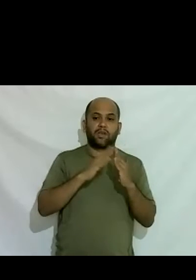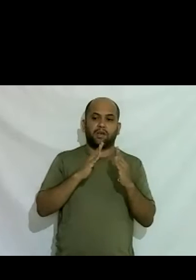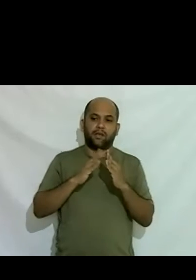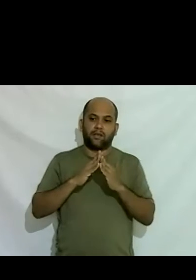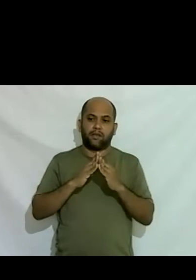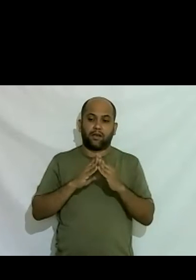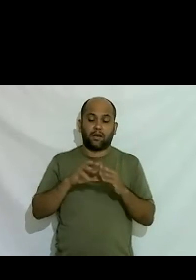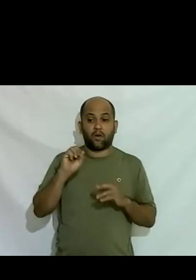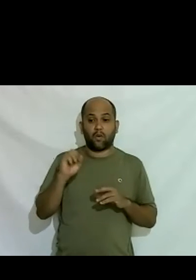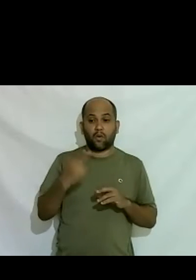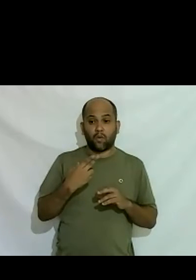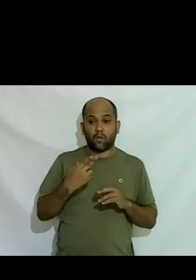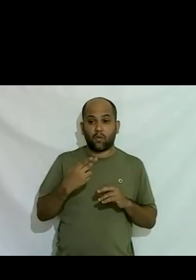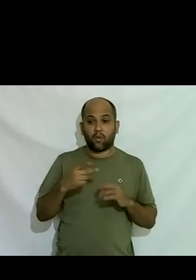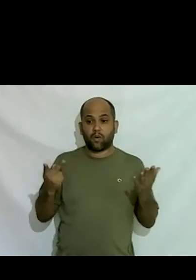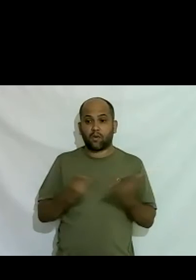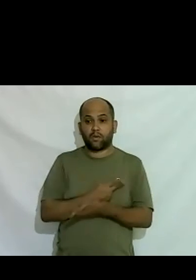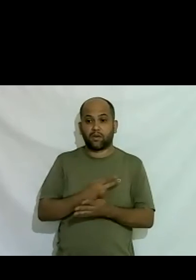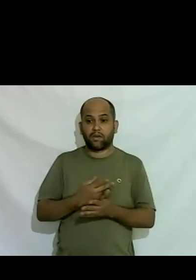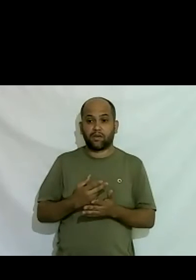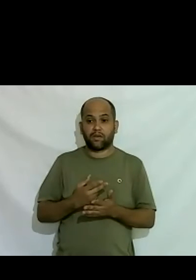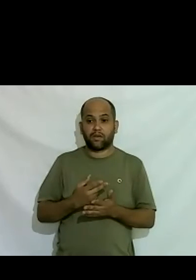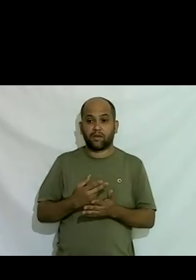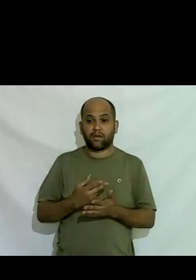ou houve choque e a pessoa acabou saindo